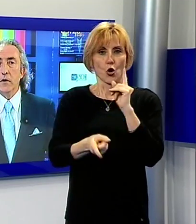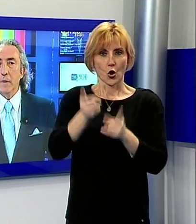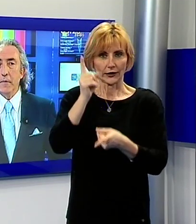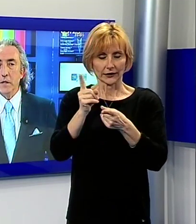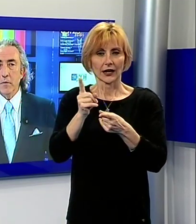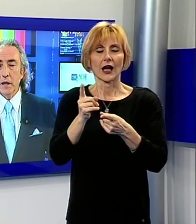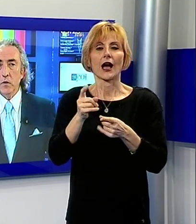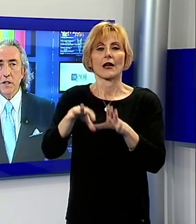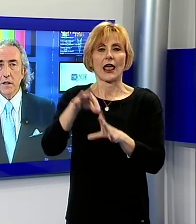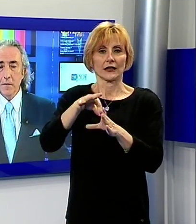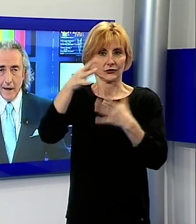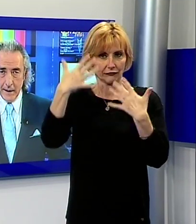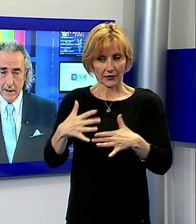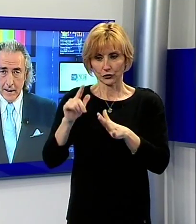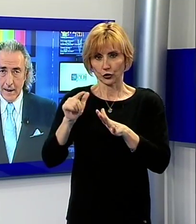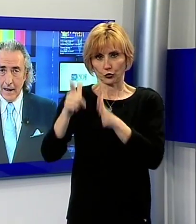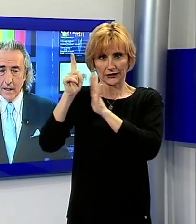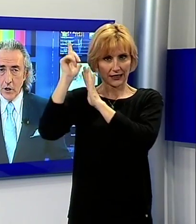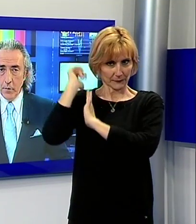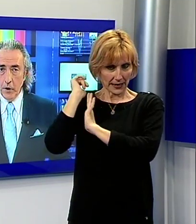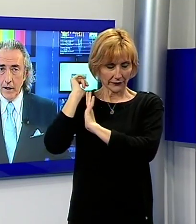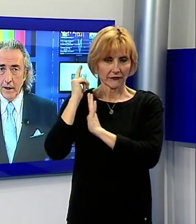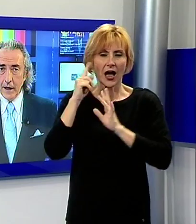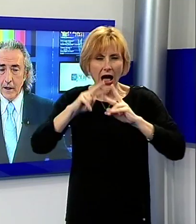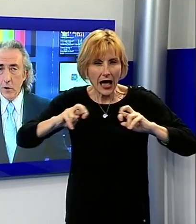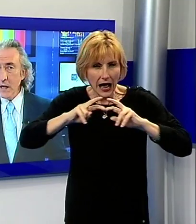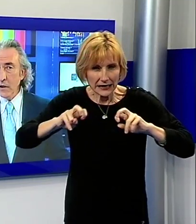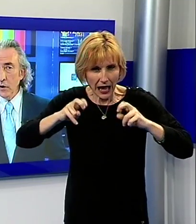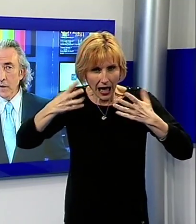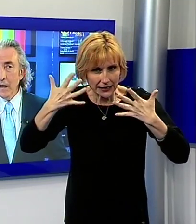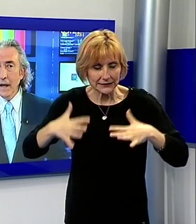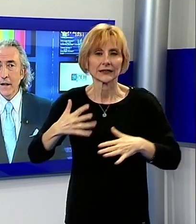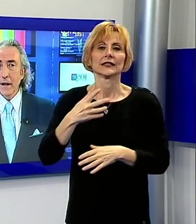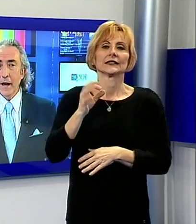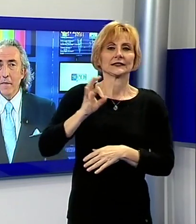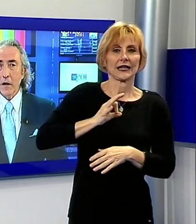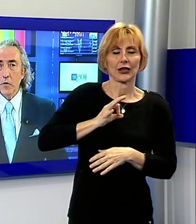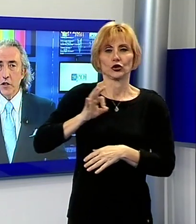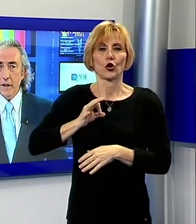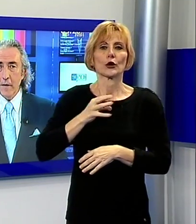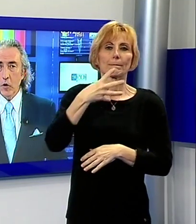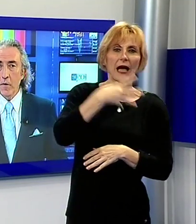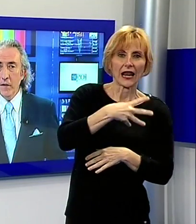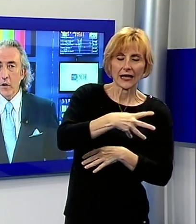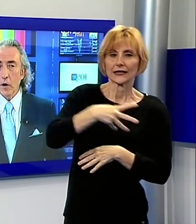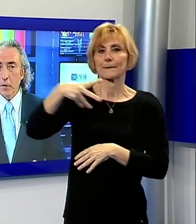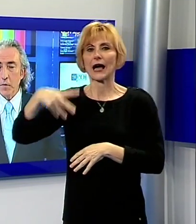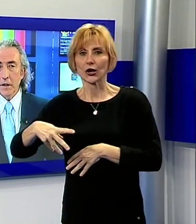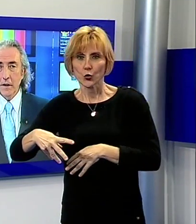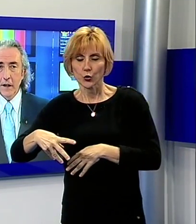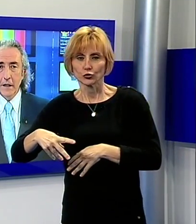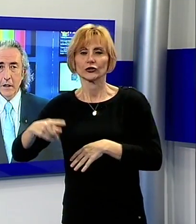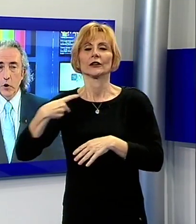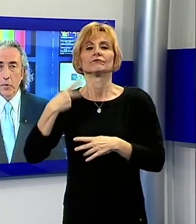-elettorale, ormai possiamo dire a due settimane dalle elezioni politiche, di due senatori, Mallegni e Marcucci. Vediamo come vedono le